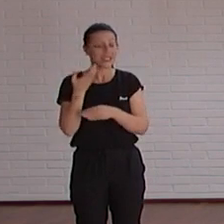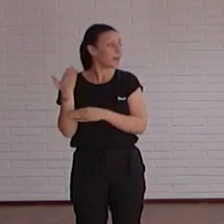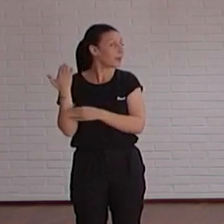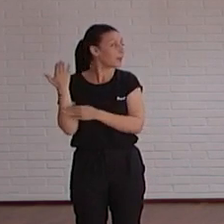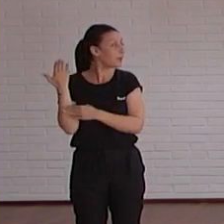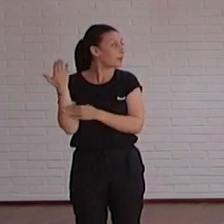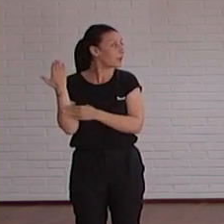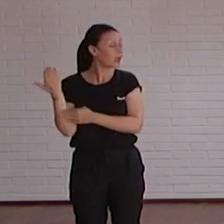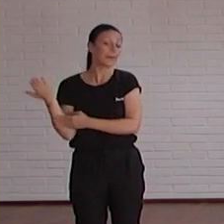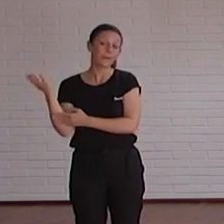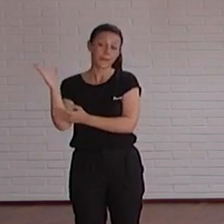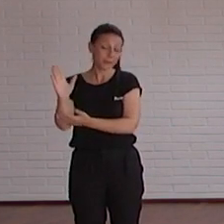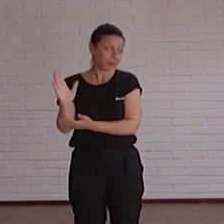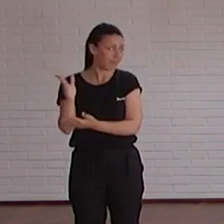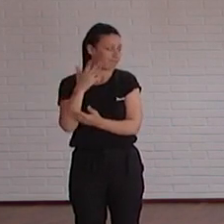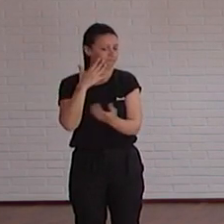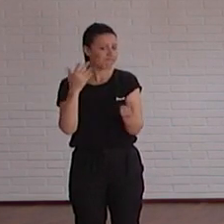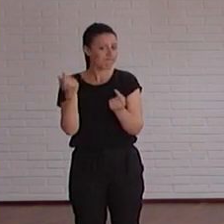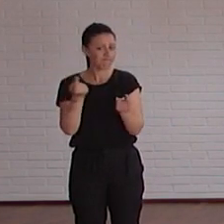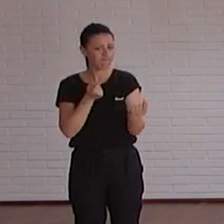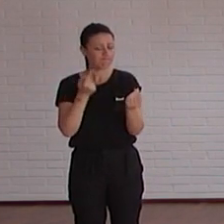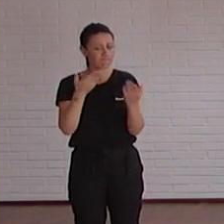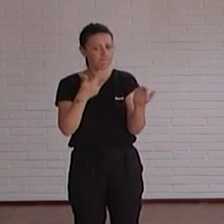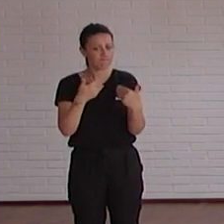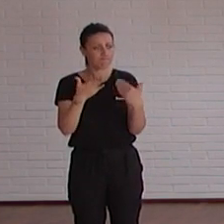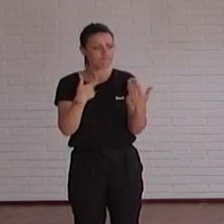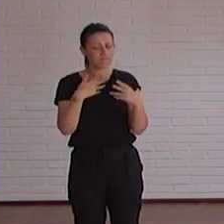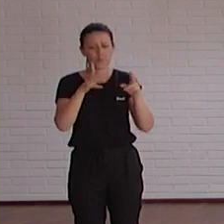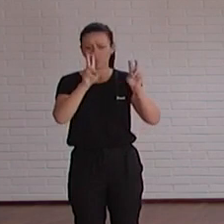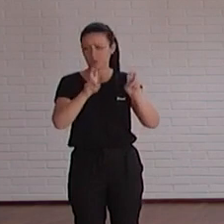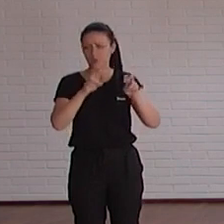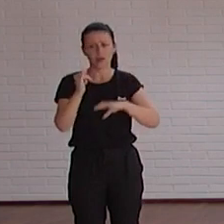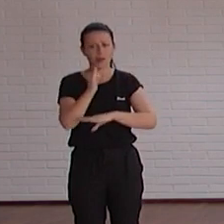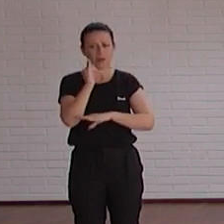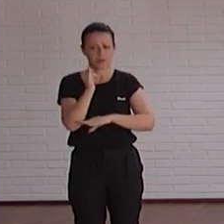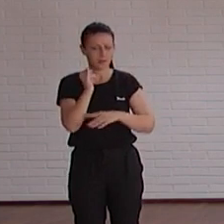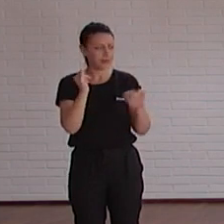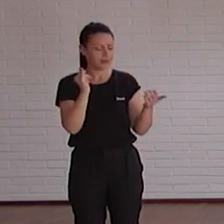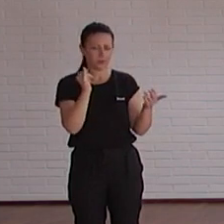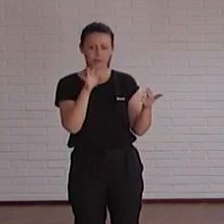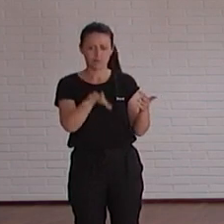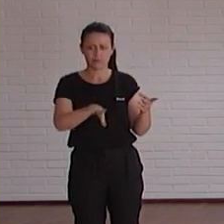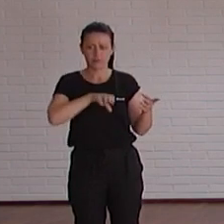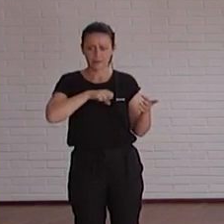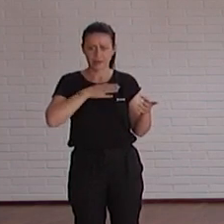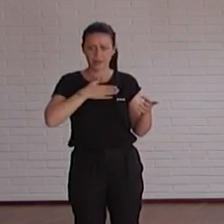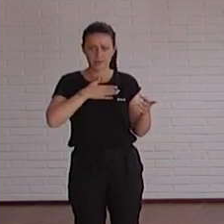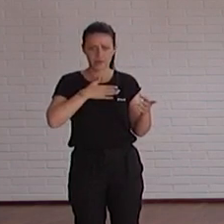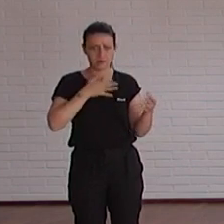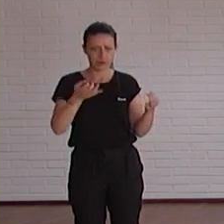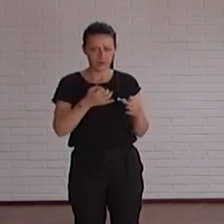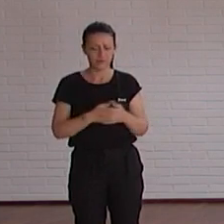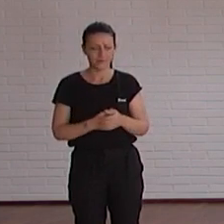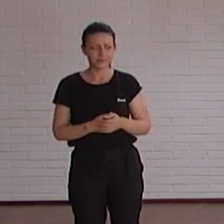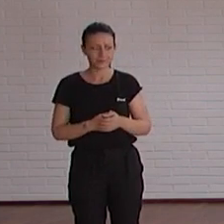lo estuvimos discutiendo y vimos que que era un tema que la gerencia tenía que que coger sí que es